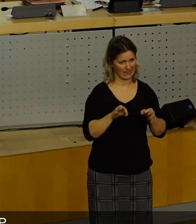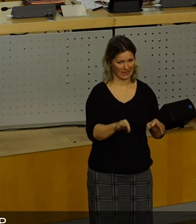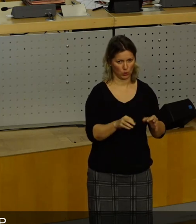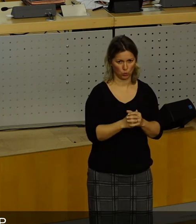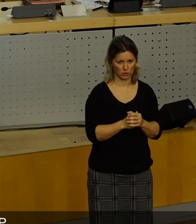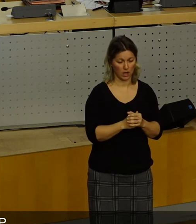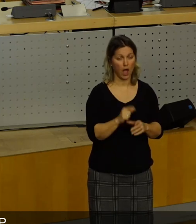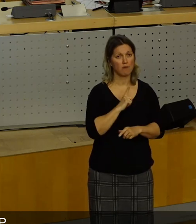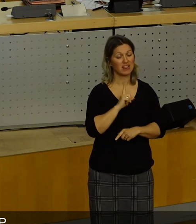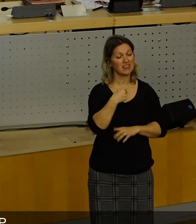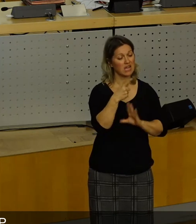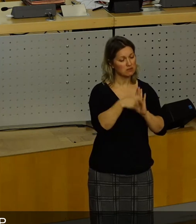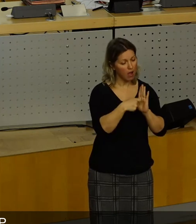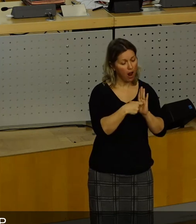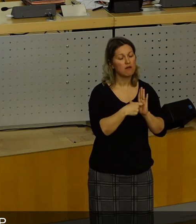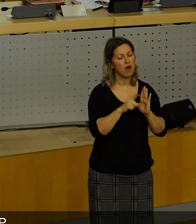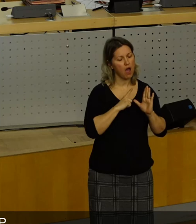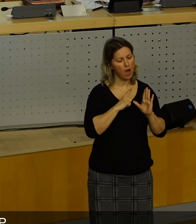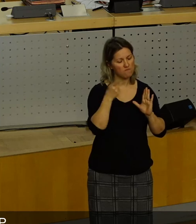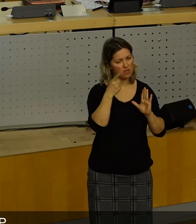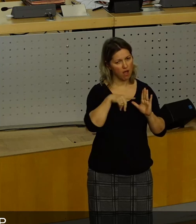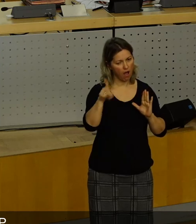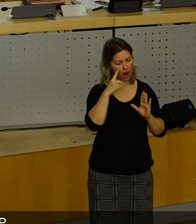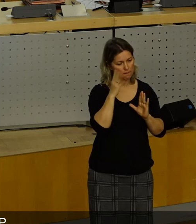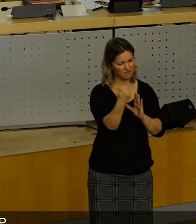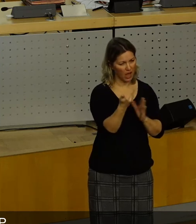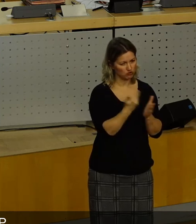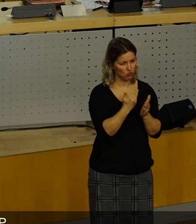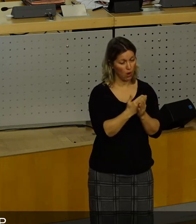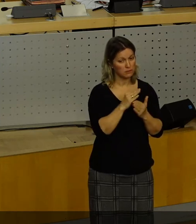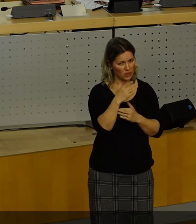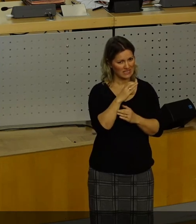werden es bei den nächsten Wahlen als Quittung bekommen, vor allem Sie von der CDU.